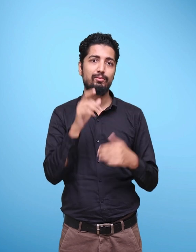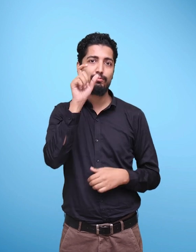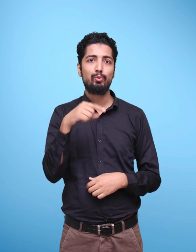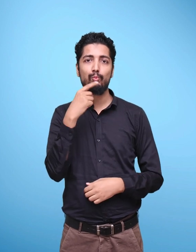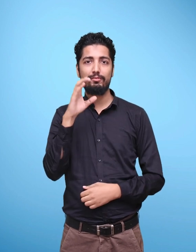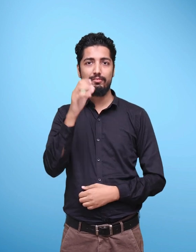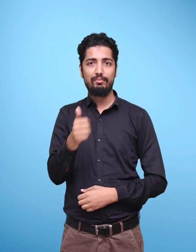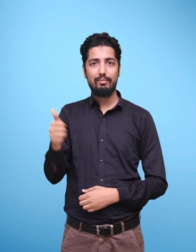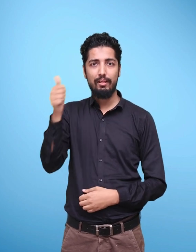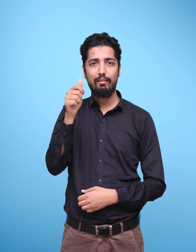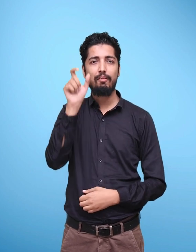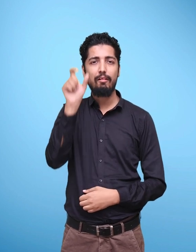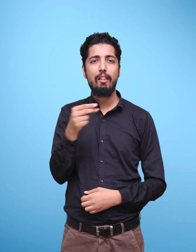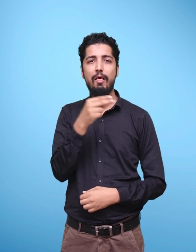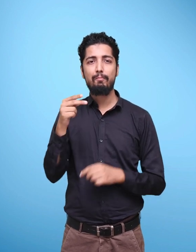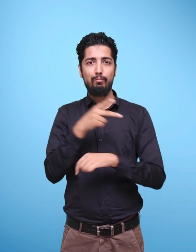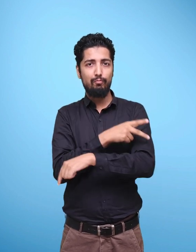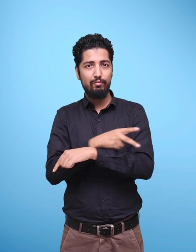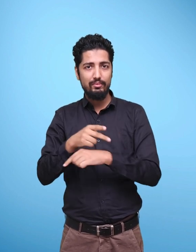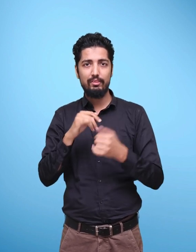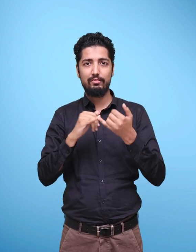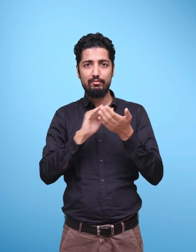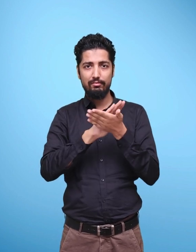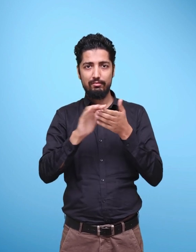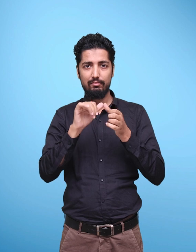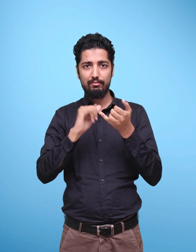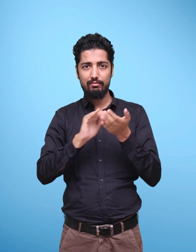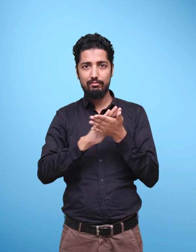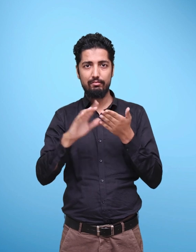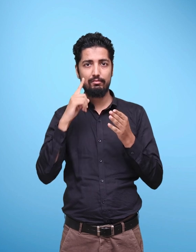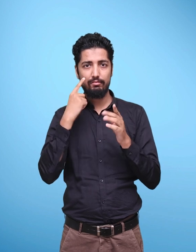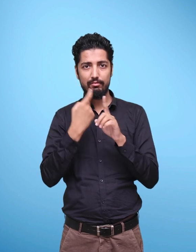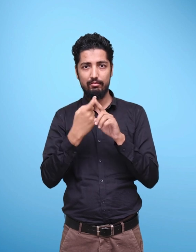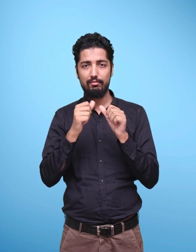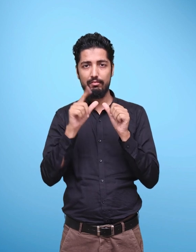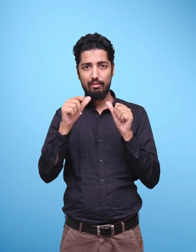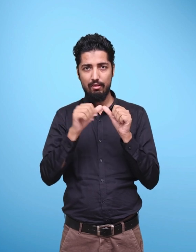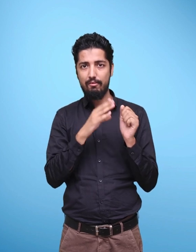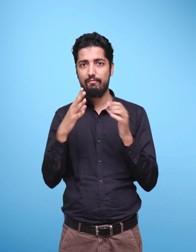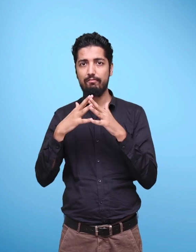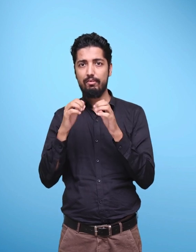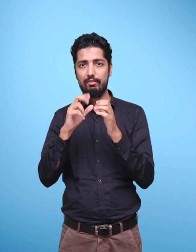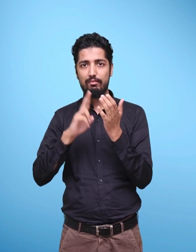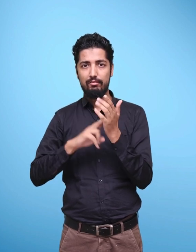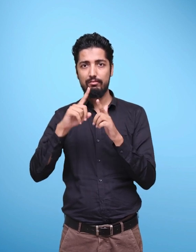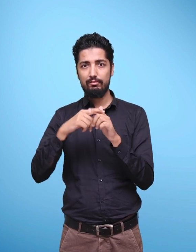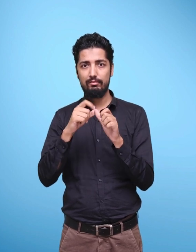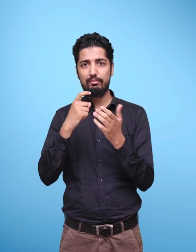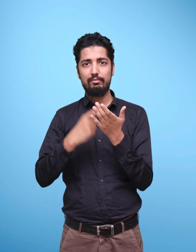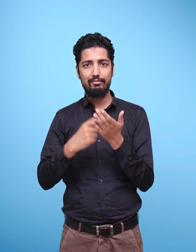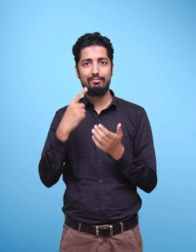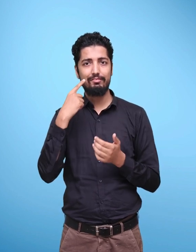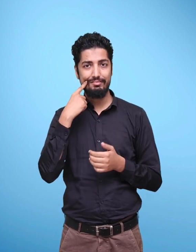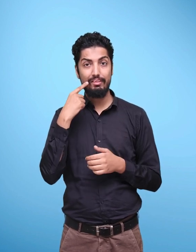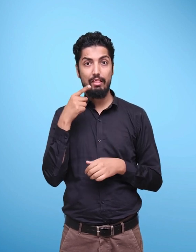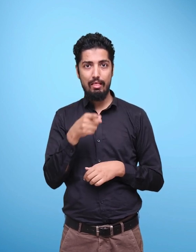I thank the chairperson of this committee, Professor Shashikala Banjari and all other members for completing this task in time and in